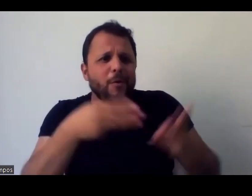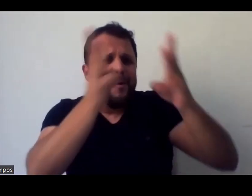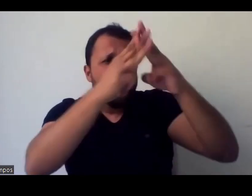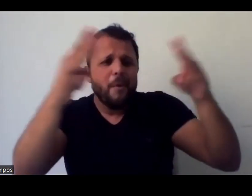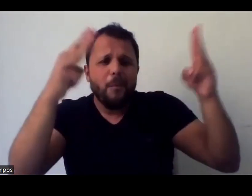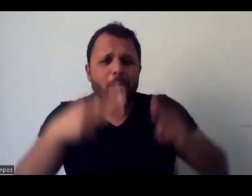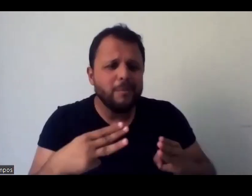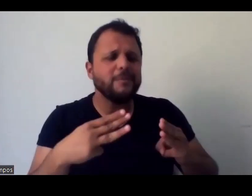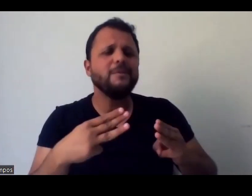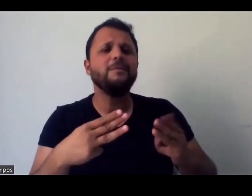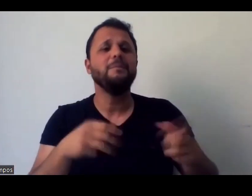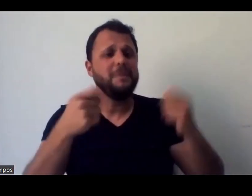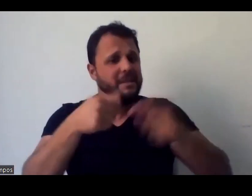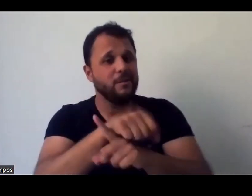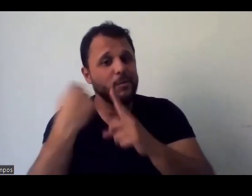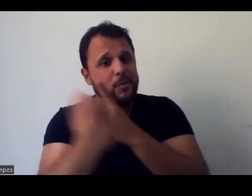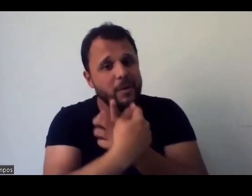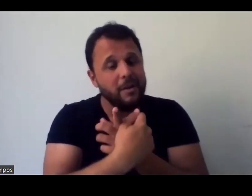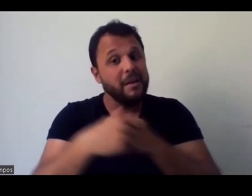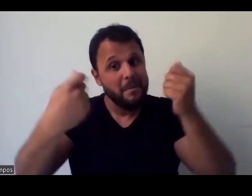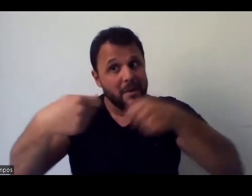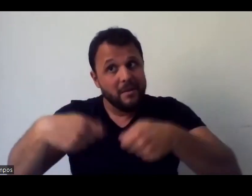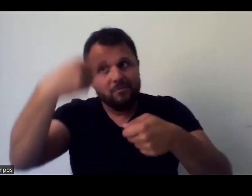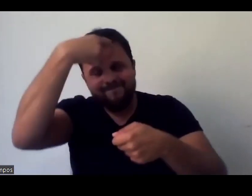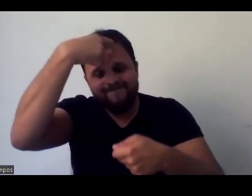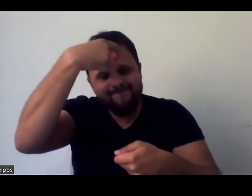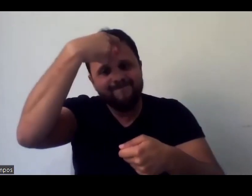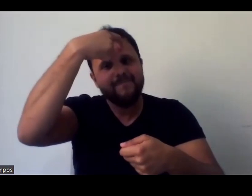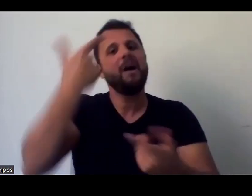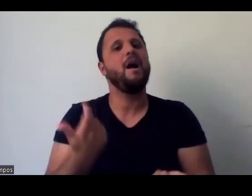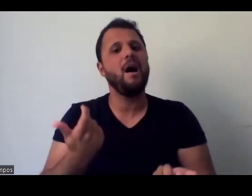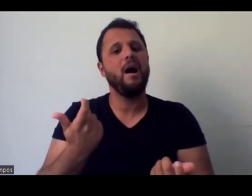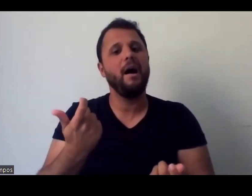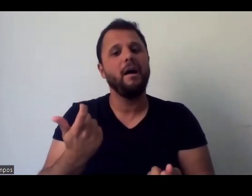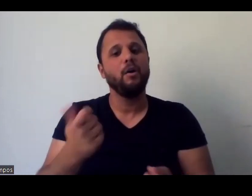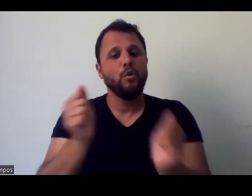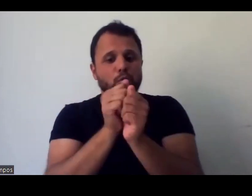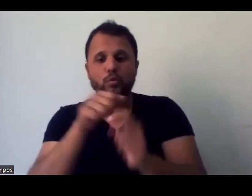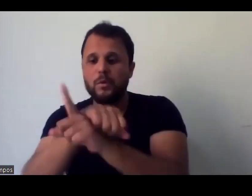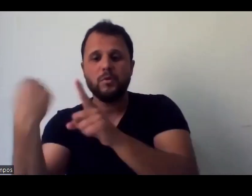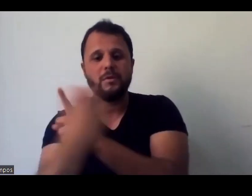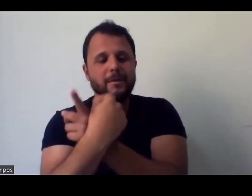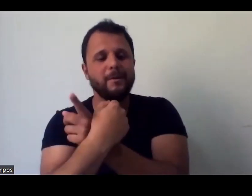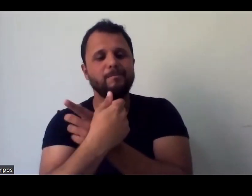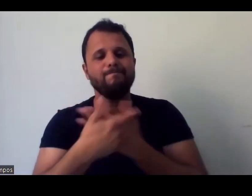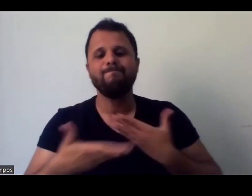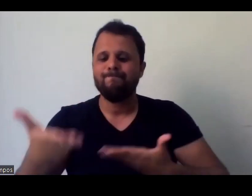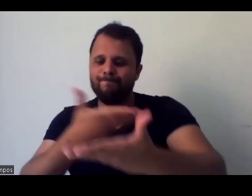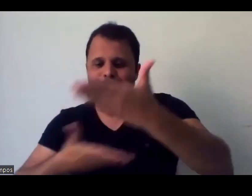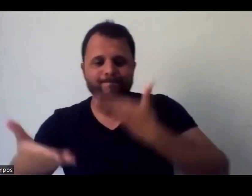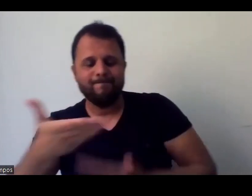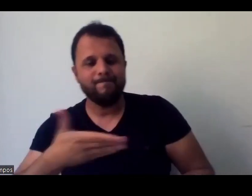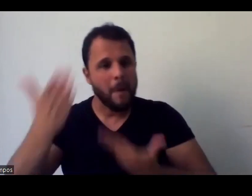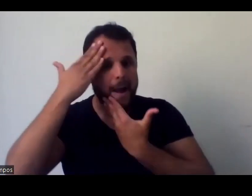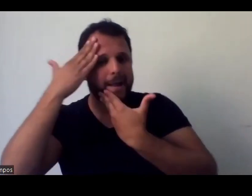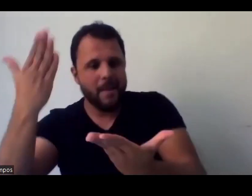mais social e que pensa e repensa as ações junto a sociedade na sua multiplicidade. Agradeço muito pela proposta do